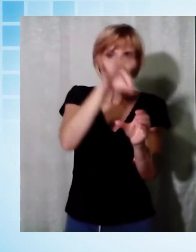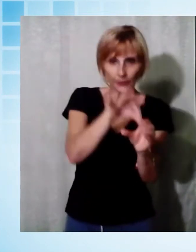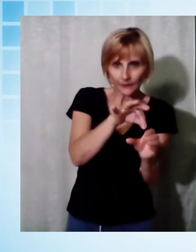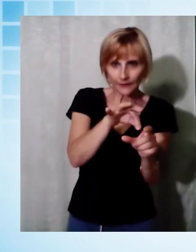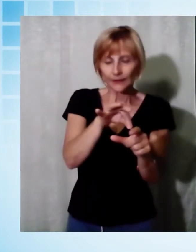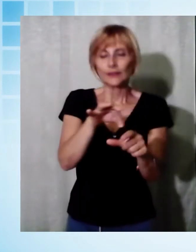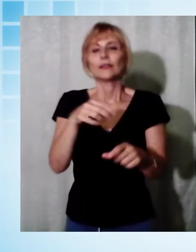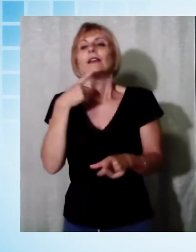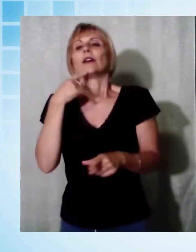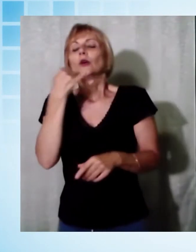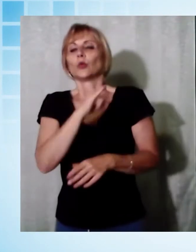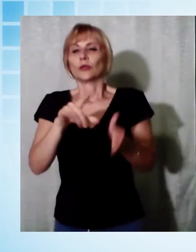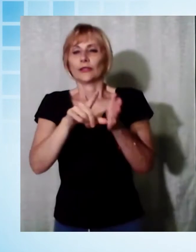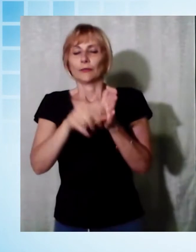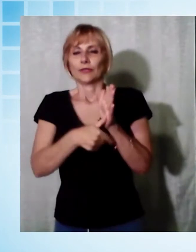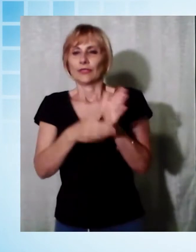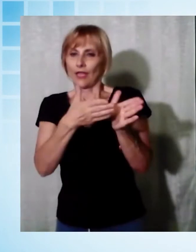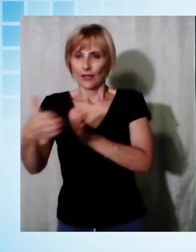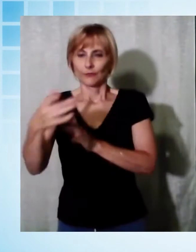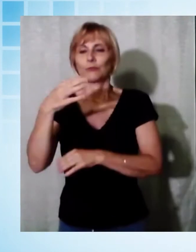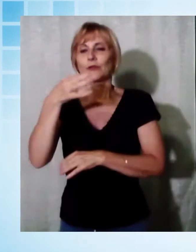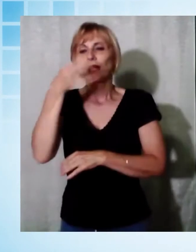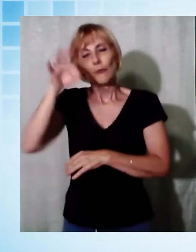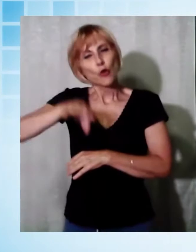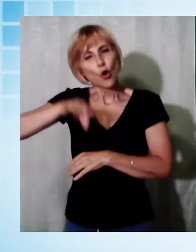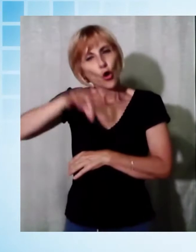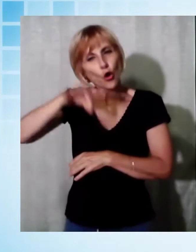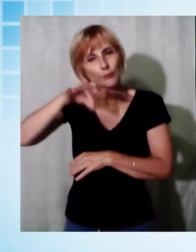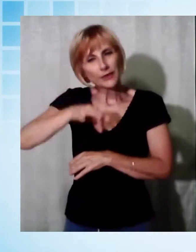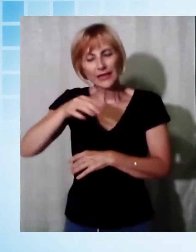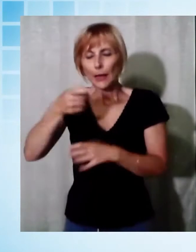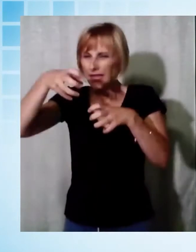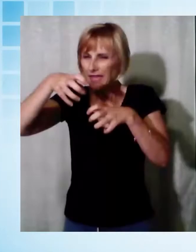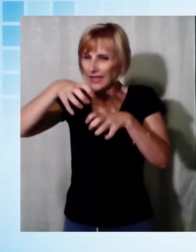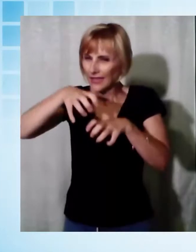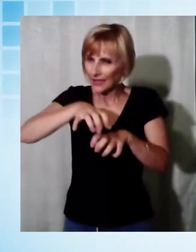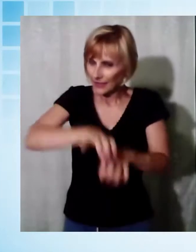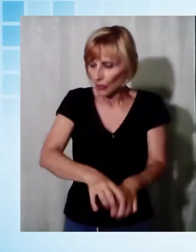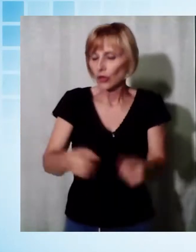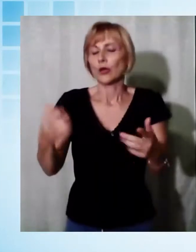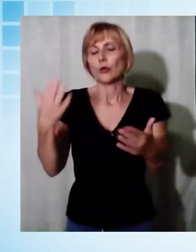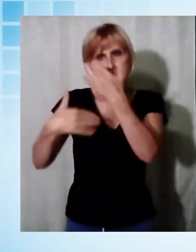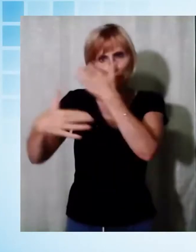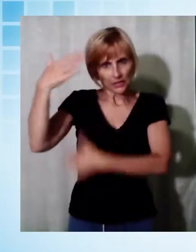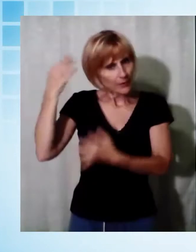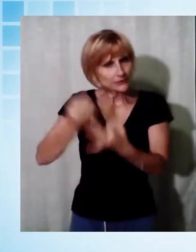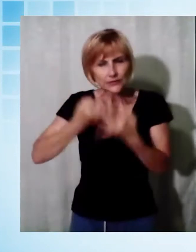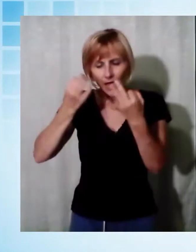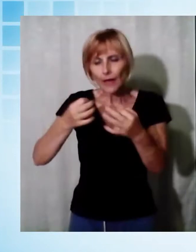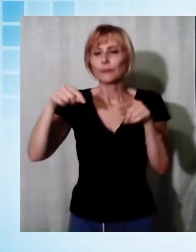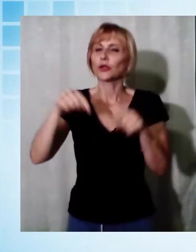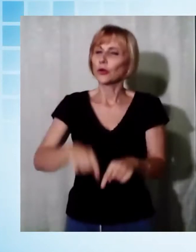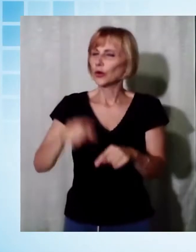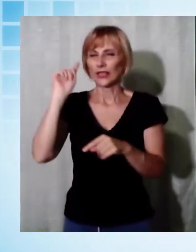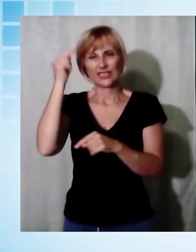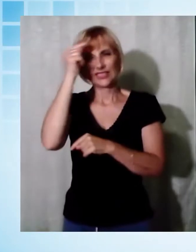camomilla ha subito una notevole diminuzione di presenza sul nostro territorio. Nel passato si trovava ovunque, ora non è più così comune e anche per